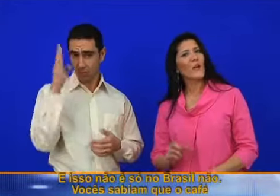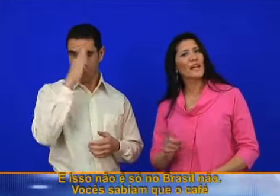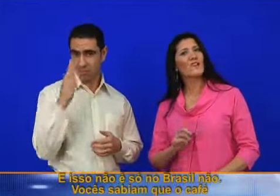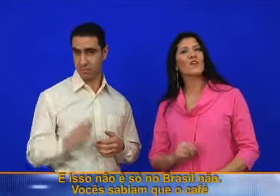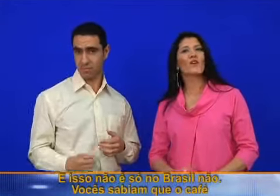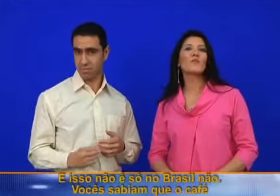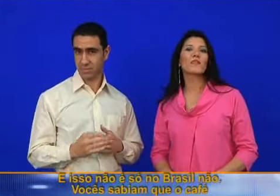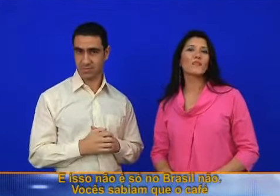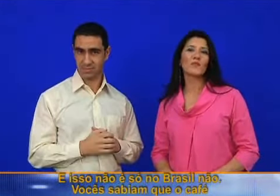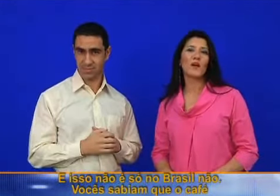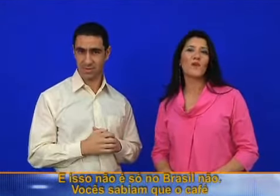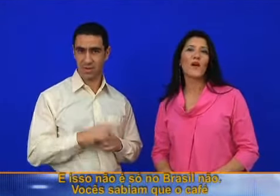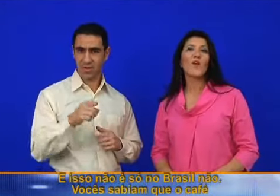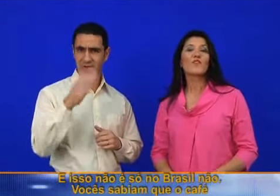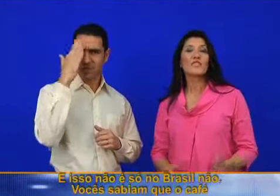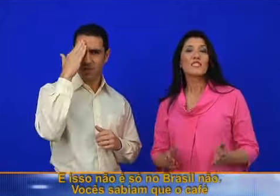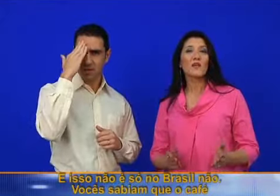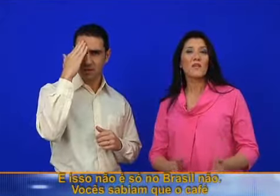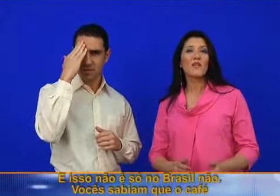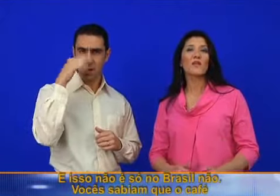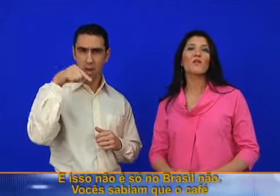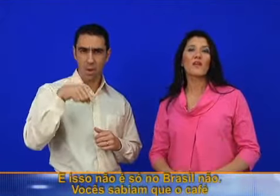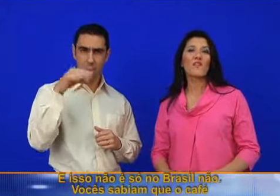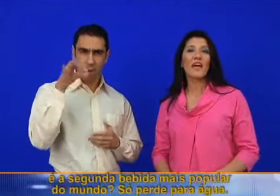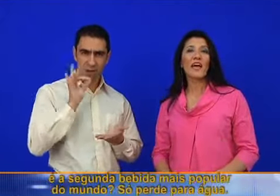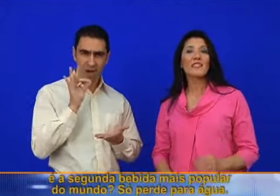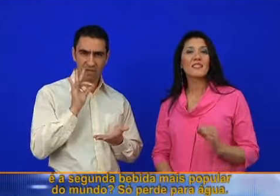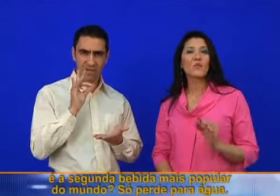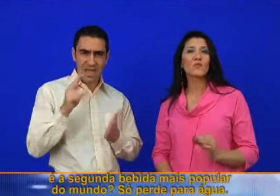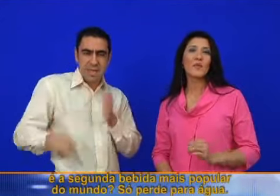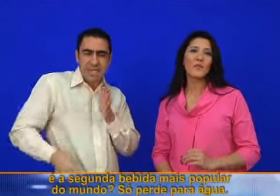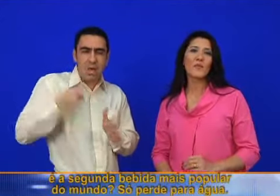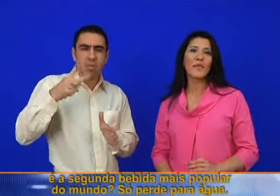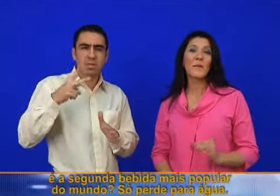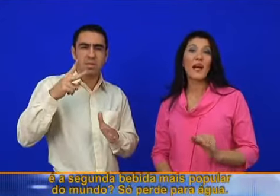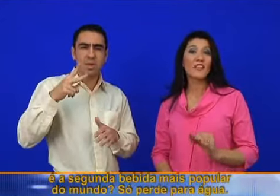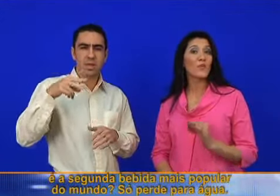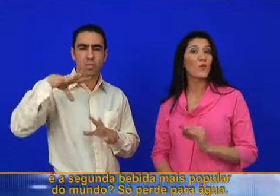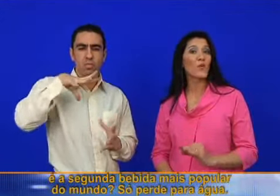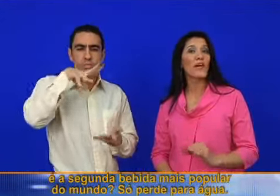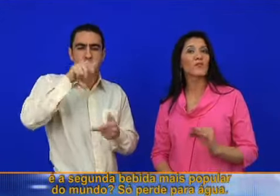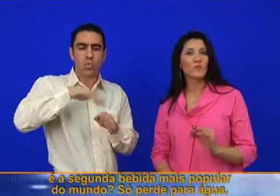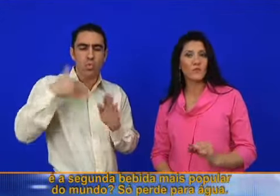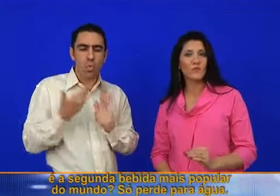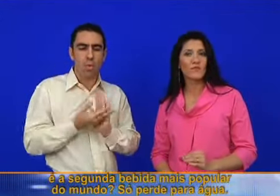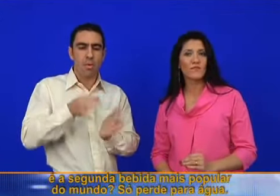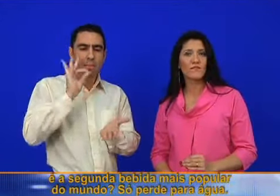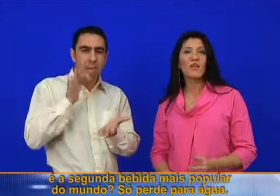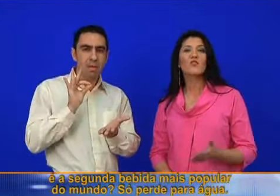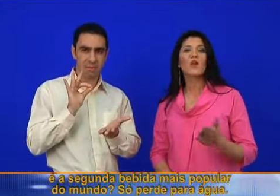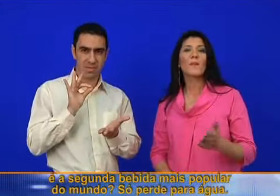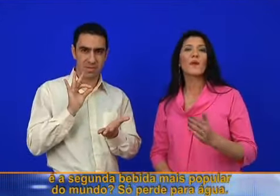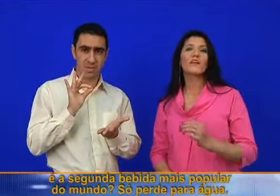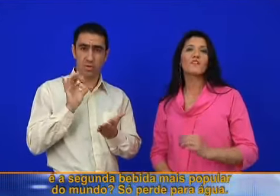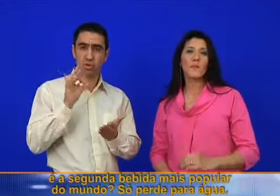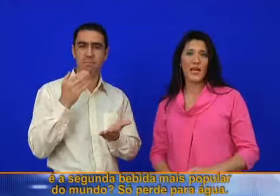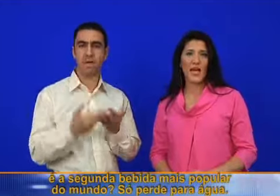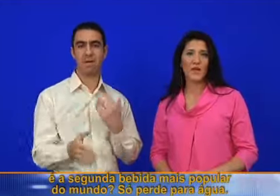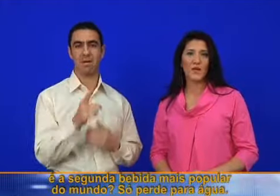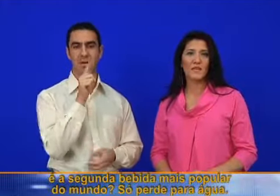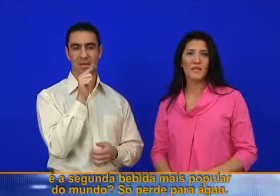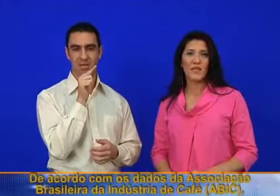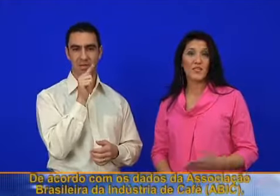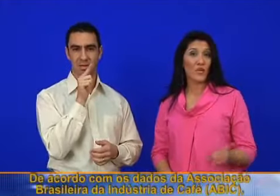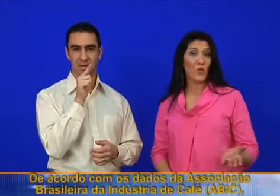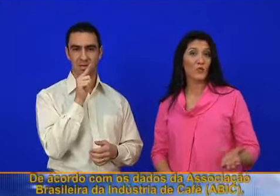isso não é só no Brasil, não. Vocês sabiam que o café é a segunda bebida mais popular do mundo? Só pede